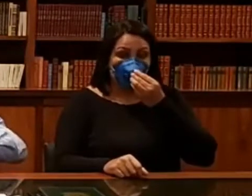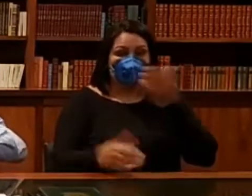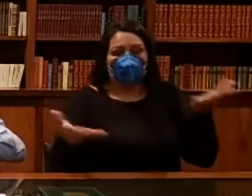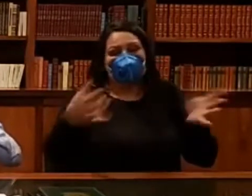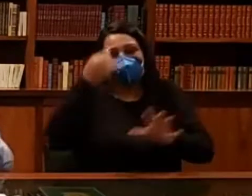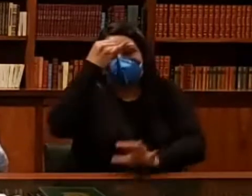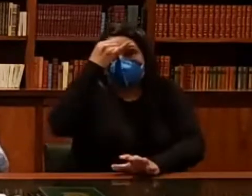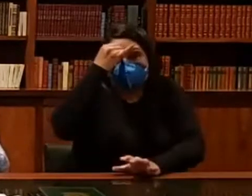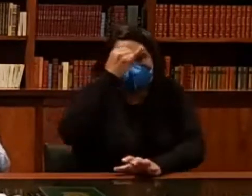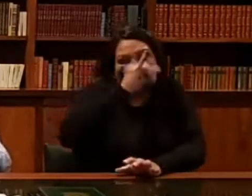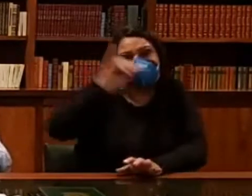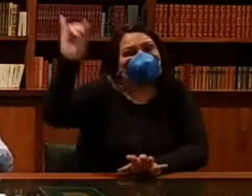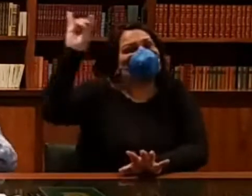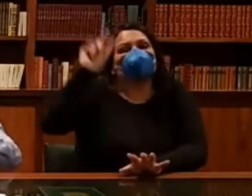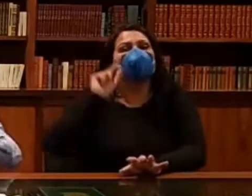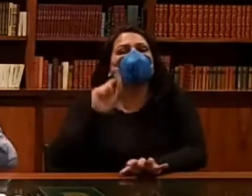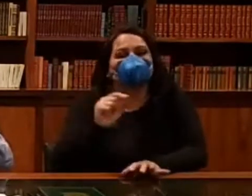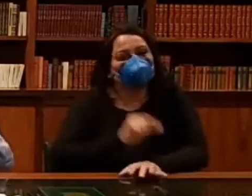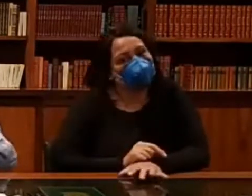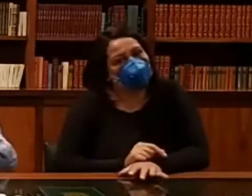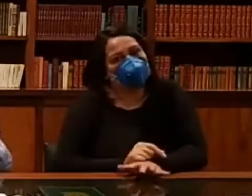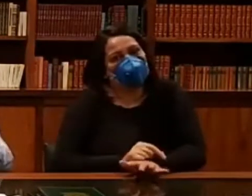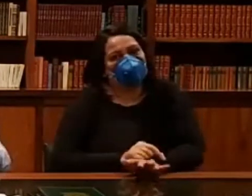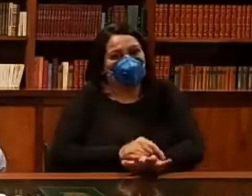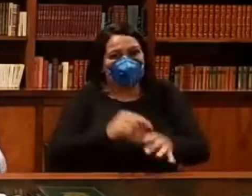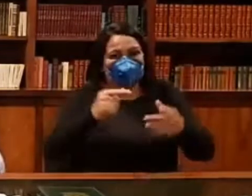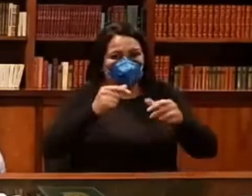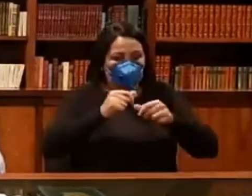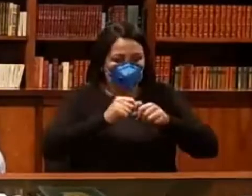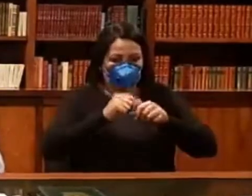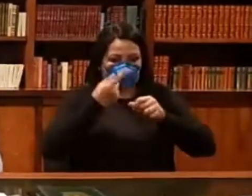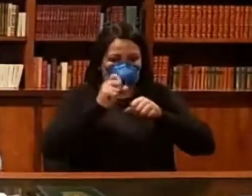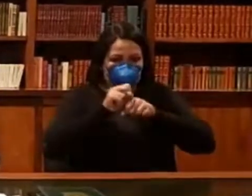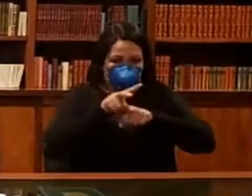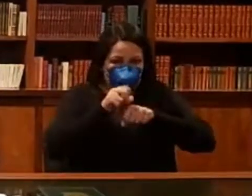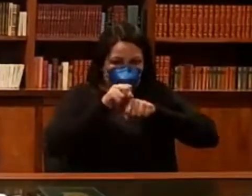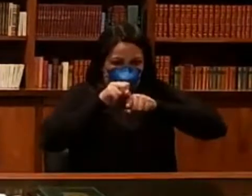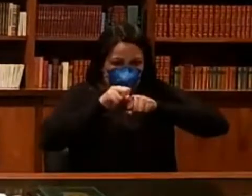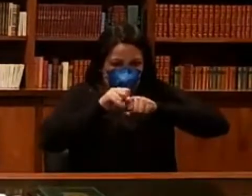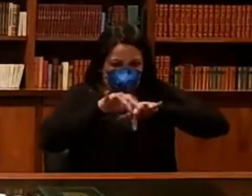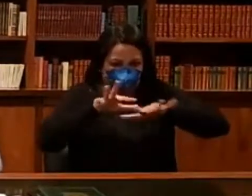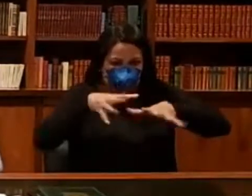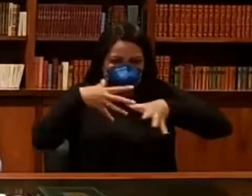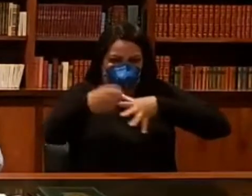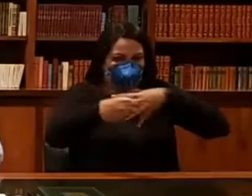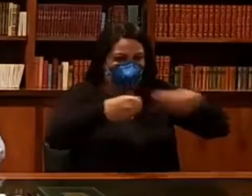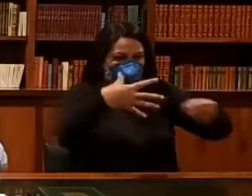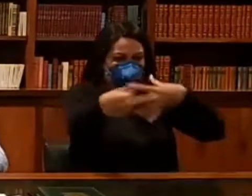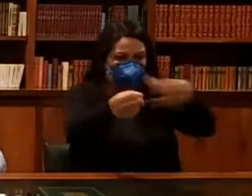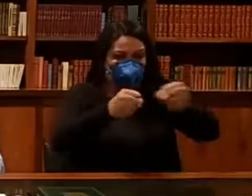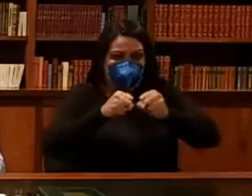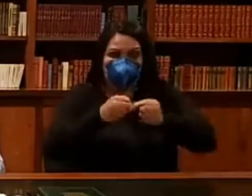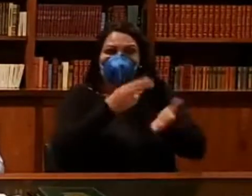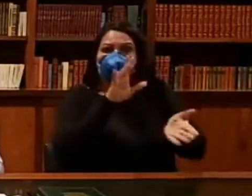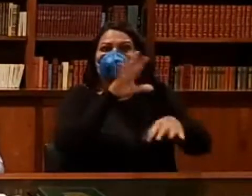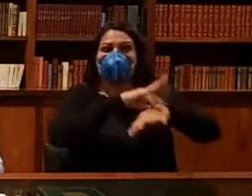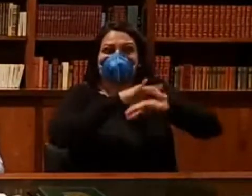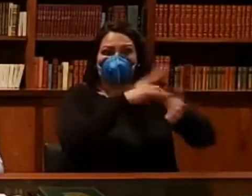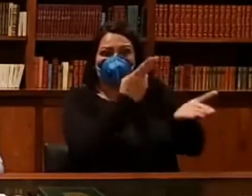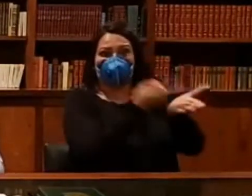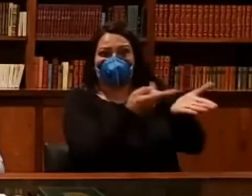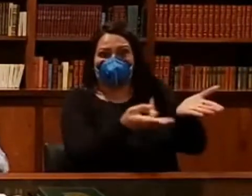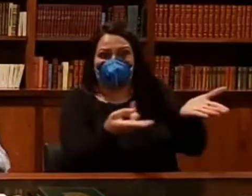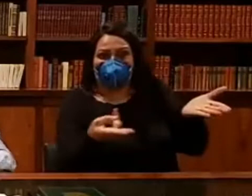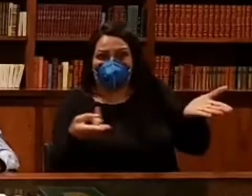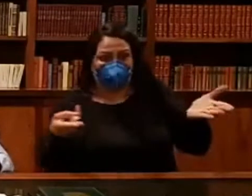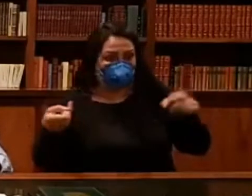haja uma explosão de pessoas infectadas. Porque os hospitais não dariam vazão a atender tanta gente. Exatamente. Esse